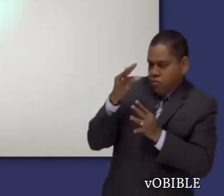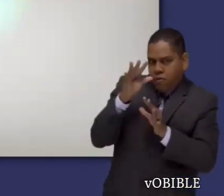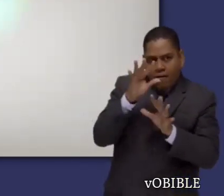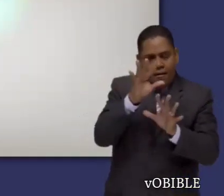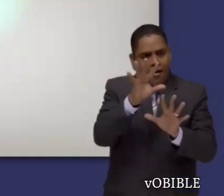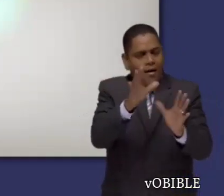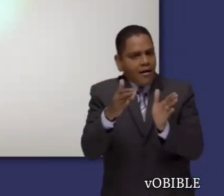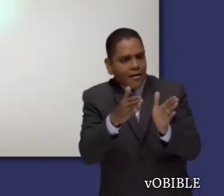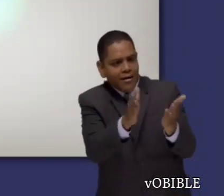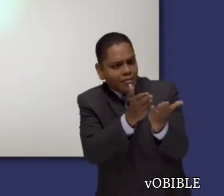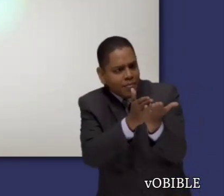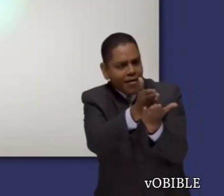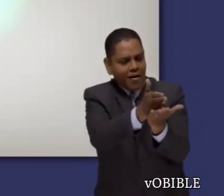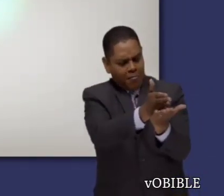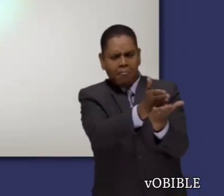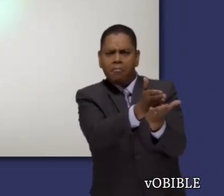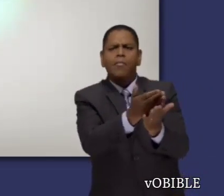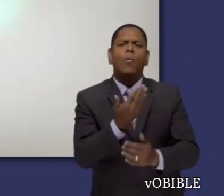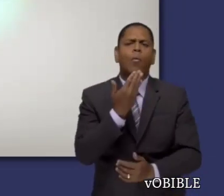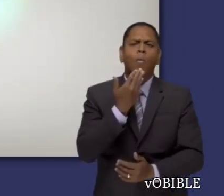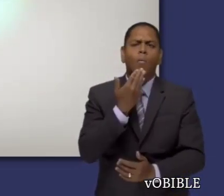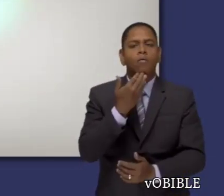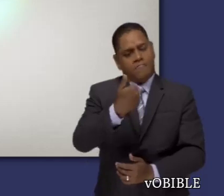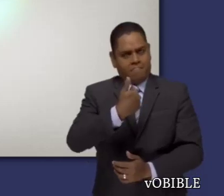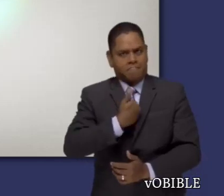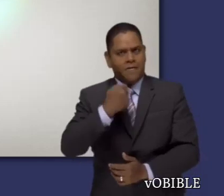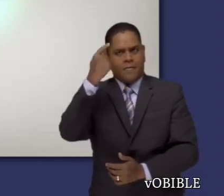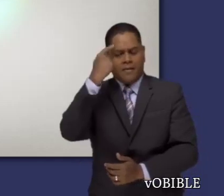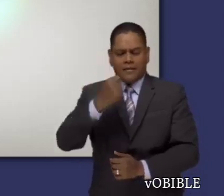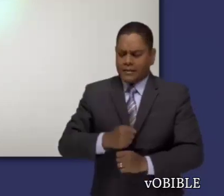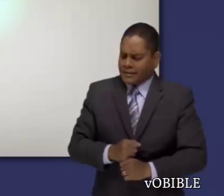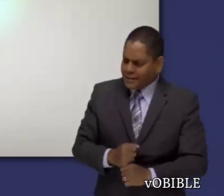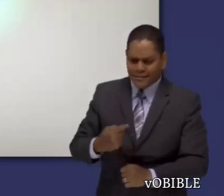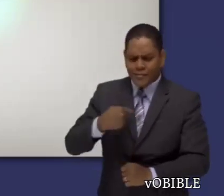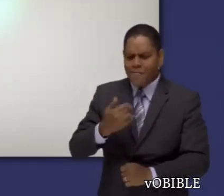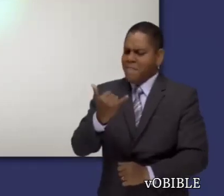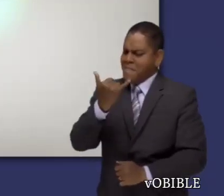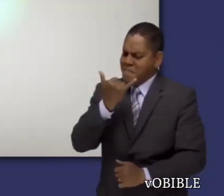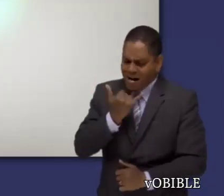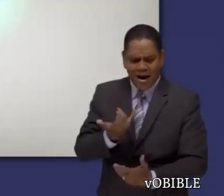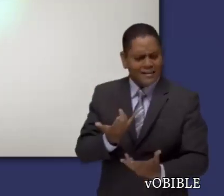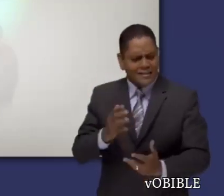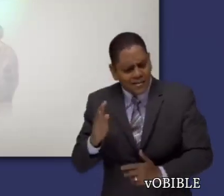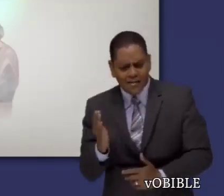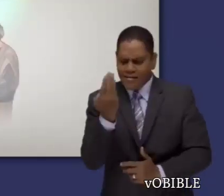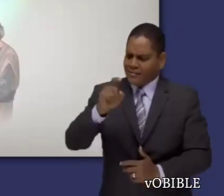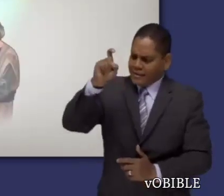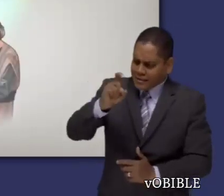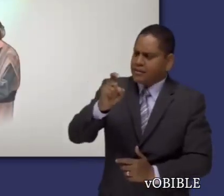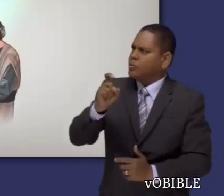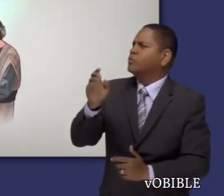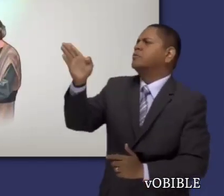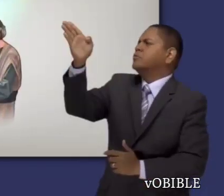y que los cristianos debemos andar en la luz. Para lograrlo, tenemos que reconocer que somos pecadores y que